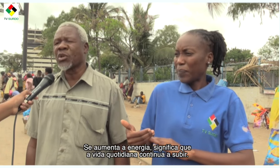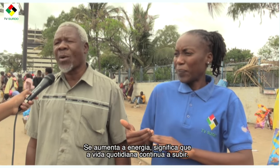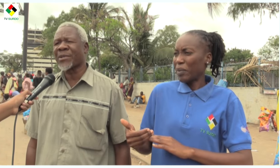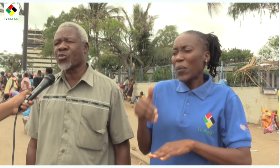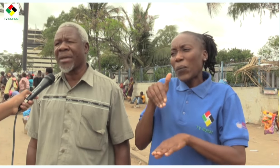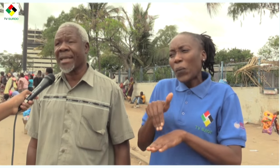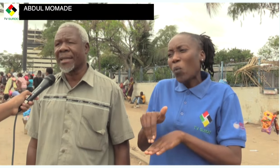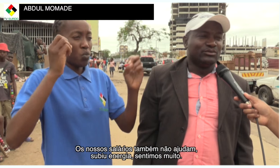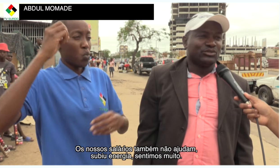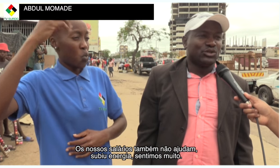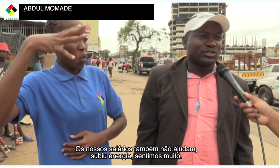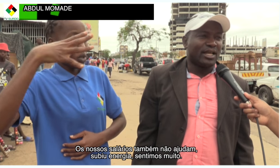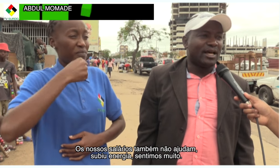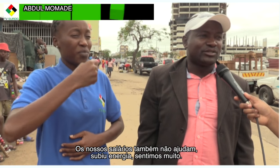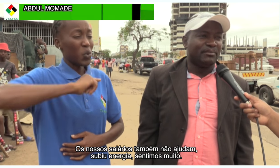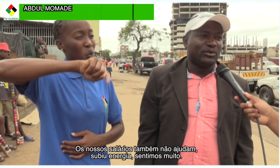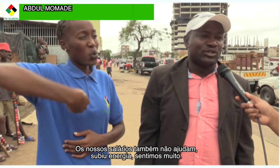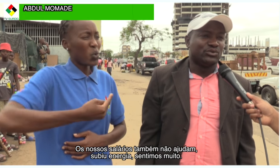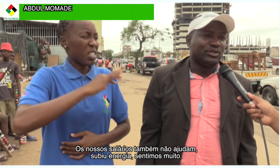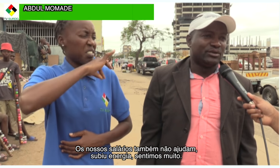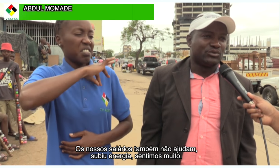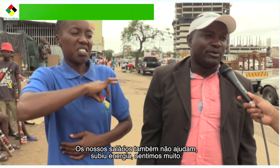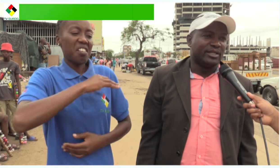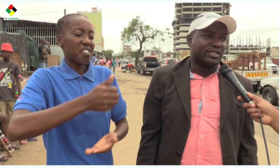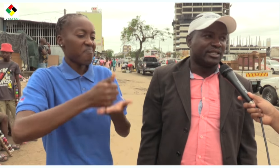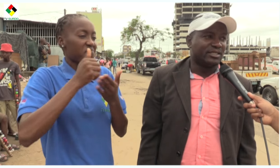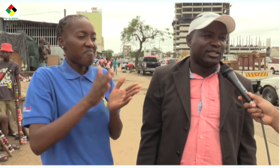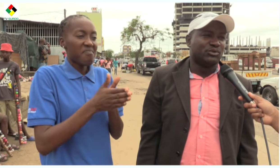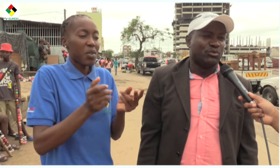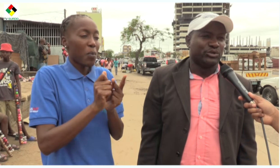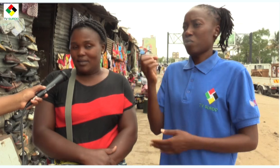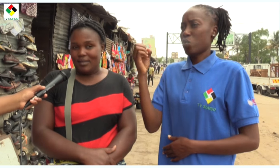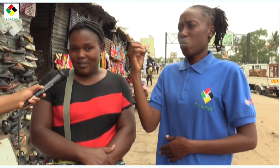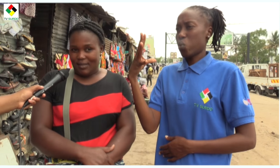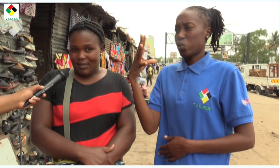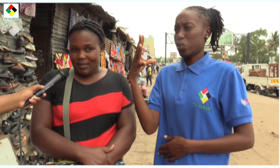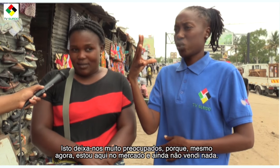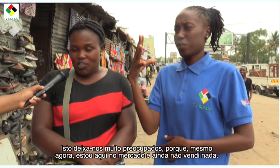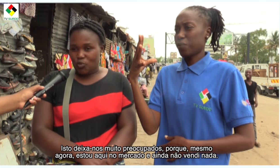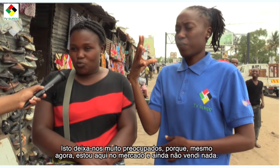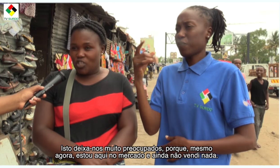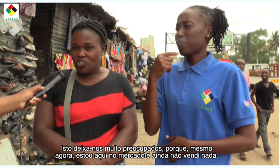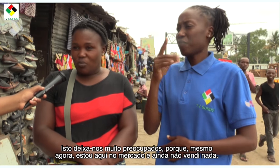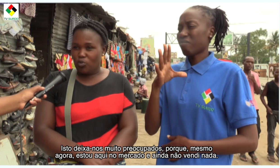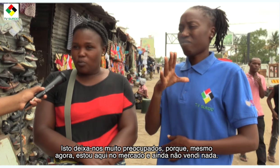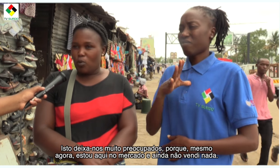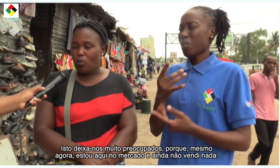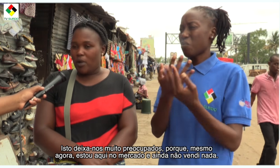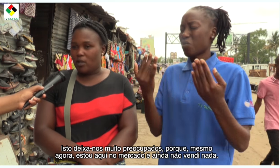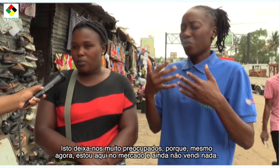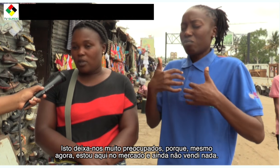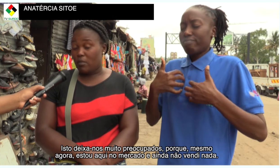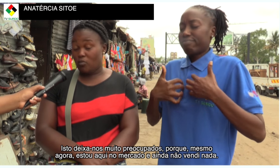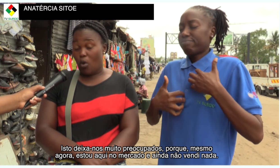continua a subir. Os nossos salários também não ajudam em subir a energia, sentimos muito. Isso nos deixa muito